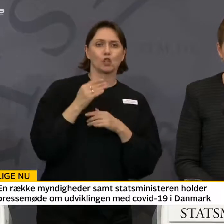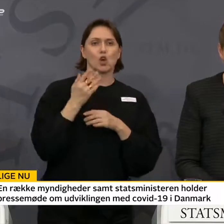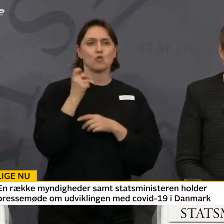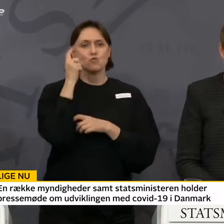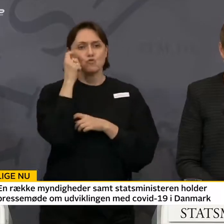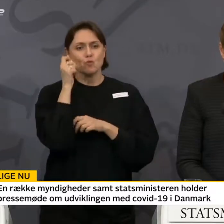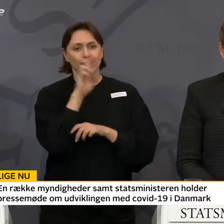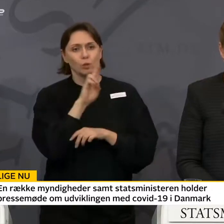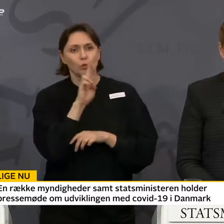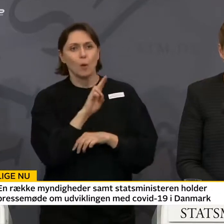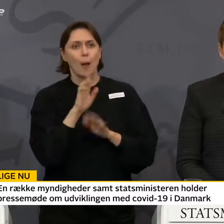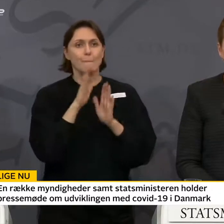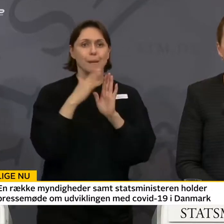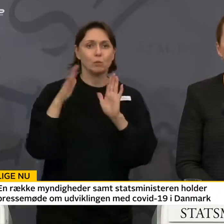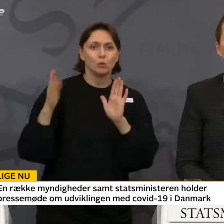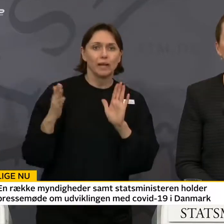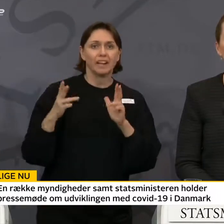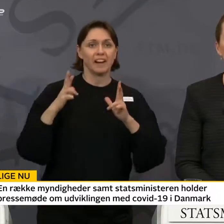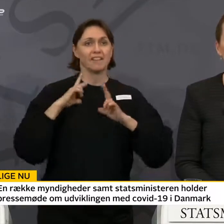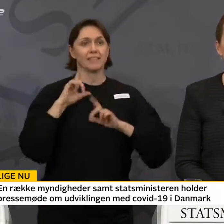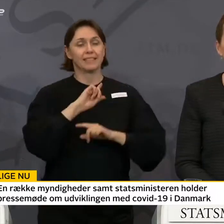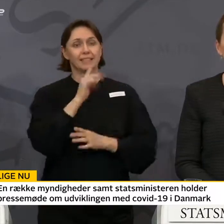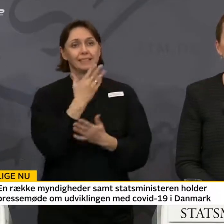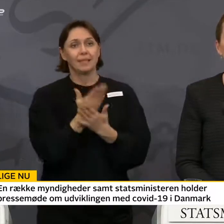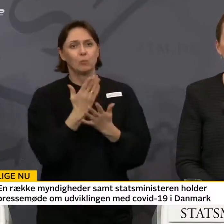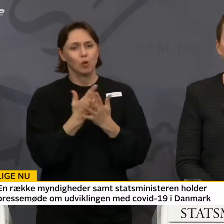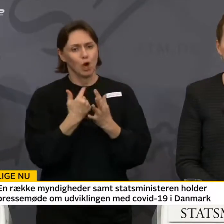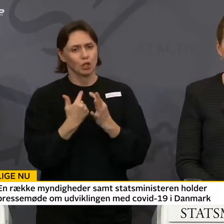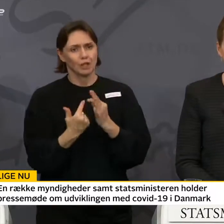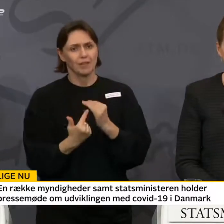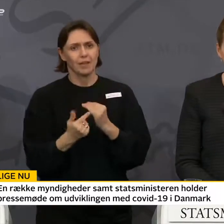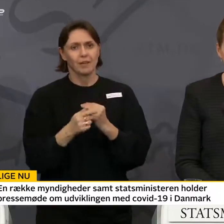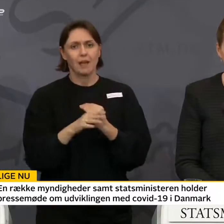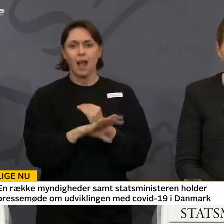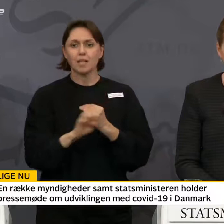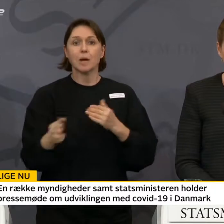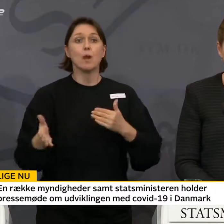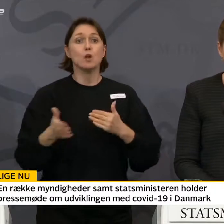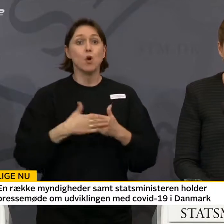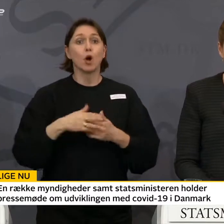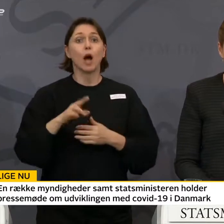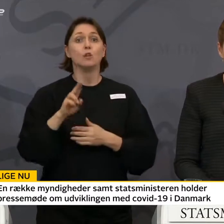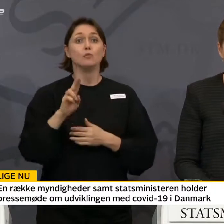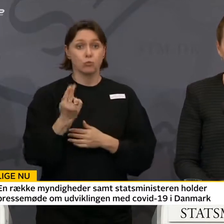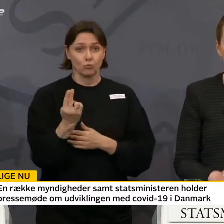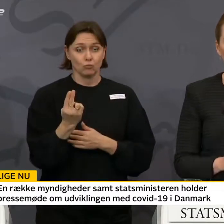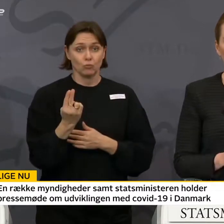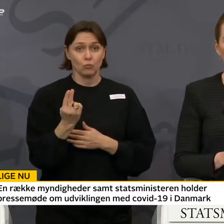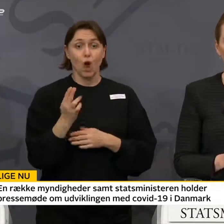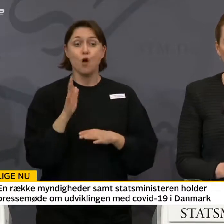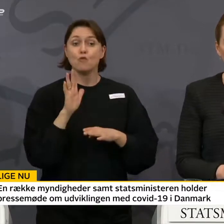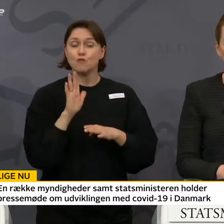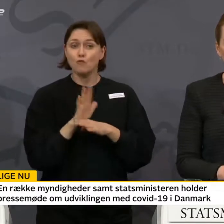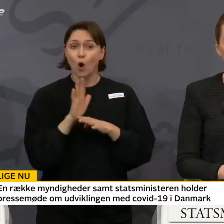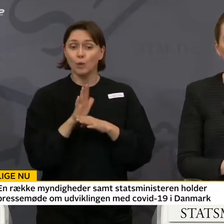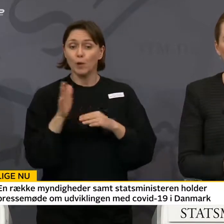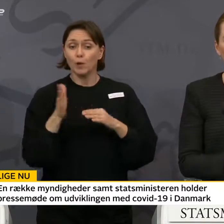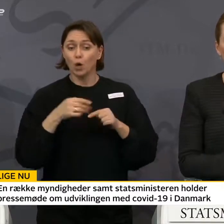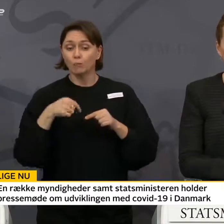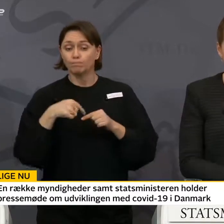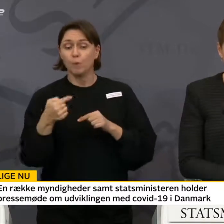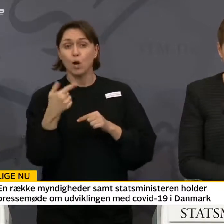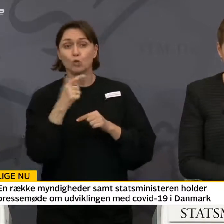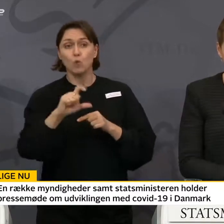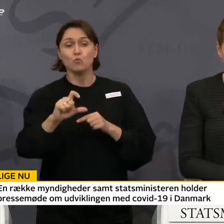biblioteker, fritidstilbud med videre lukker nu og forløbigt to uger